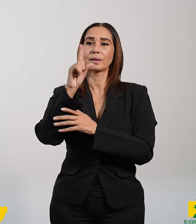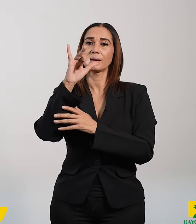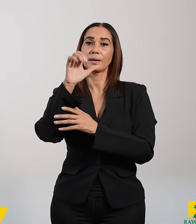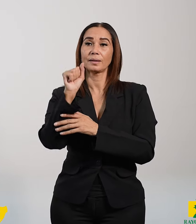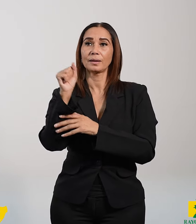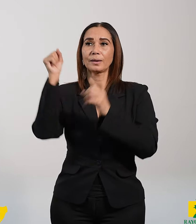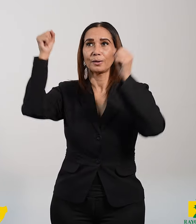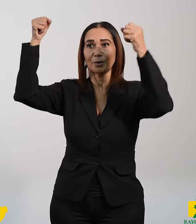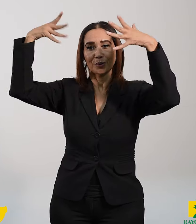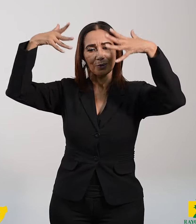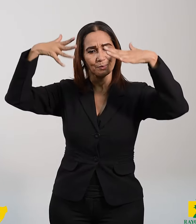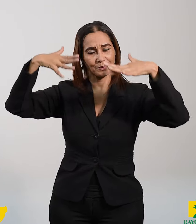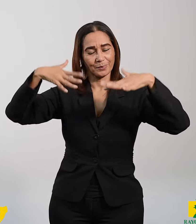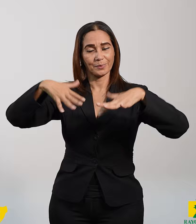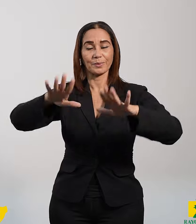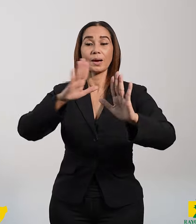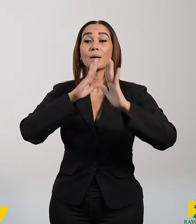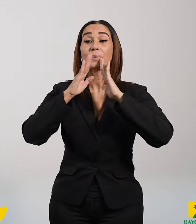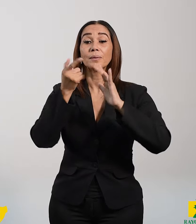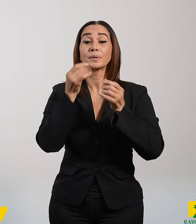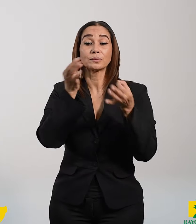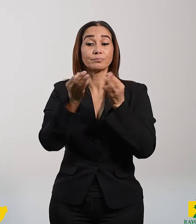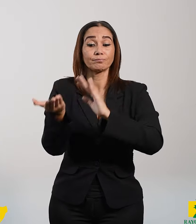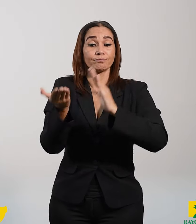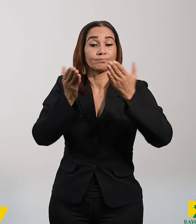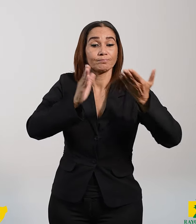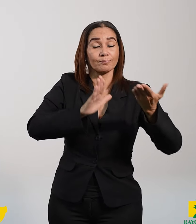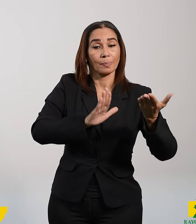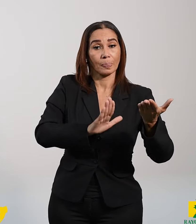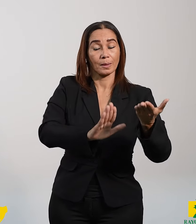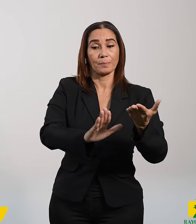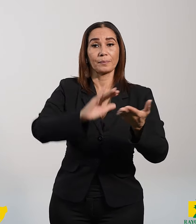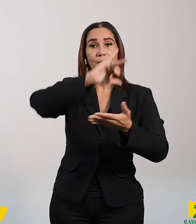con gloria, hablaban de su muerte, que iba a consumar en Jerusalén.